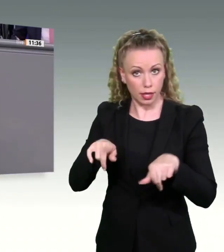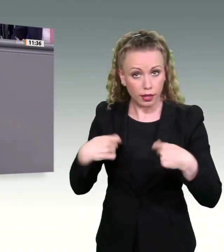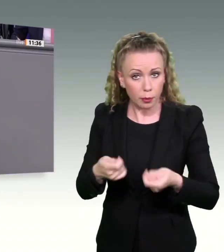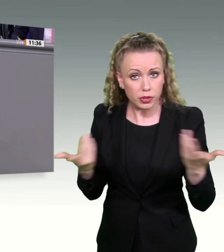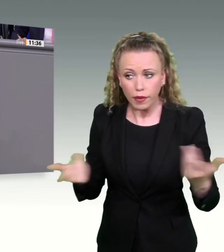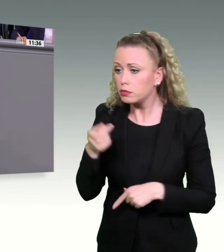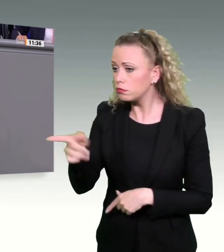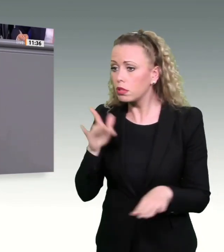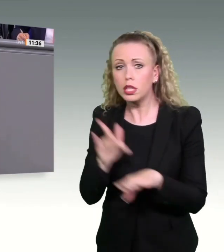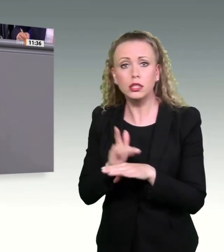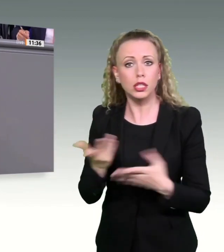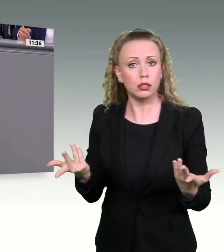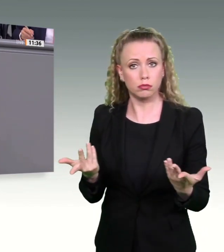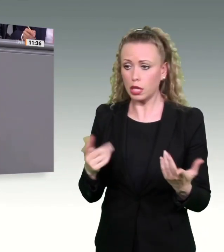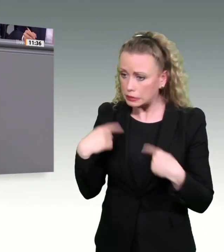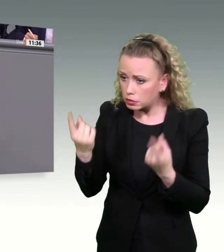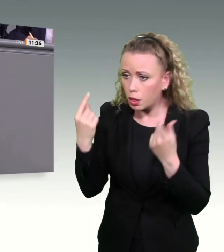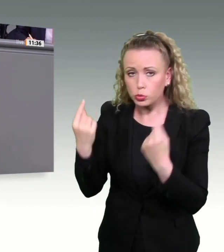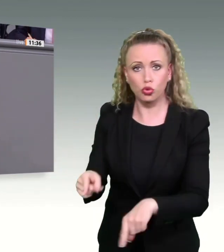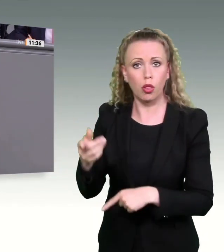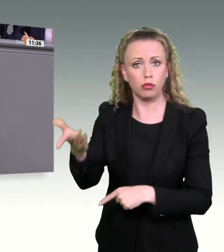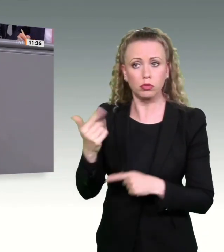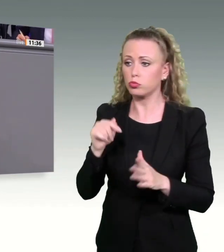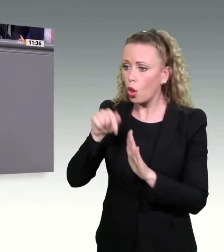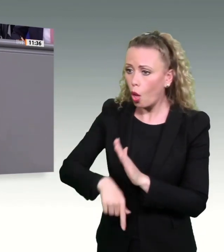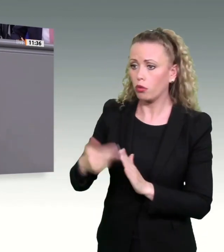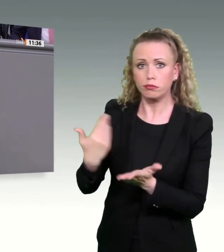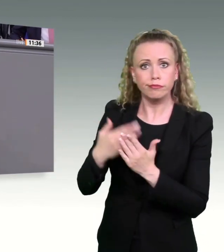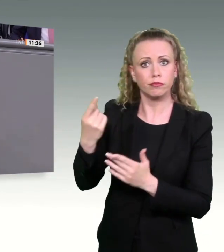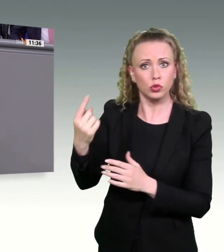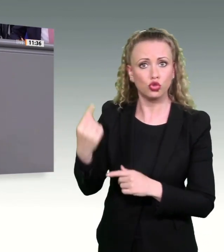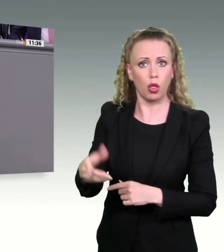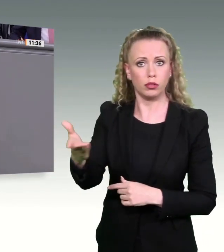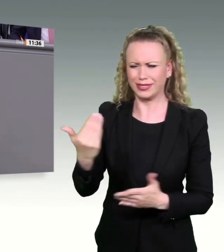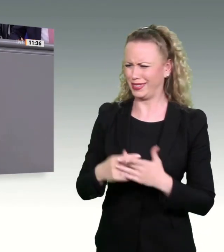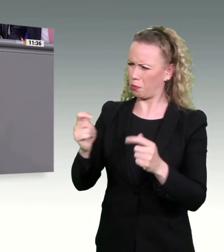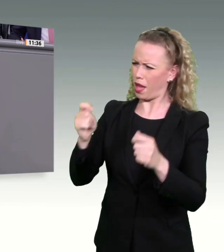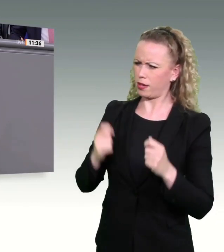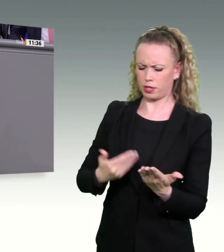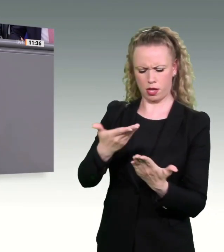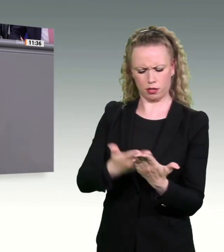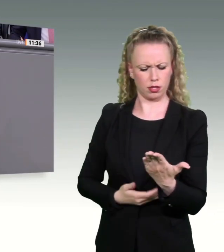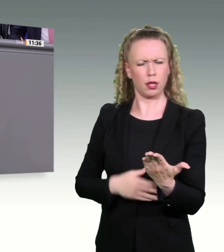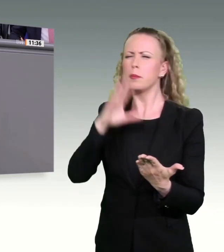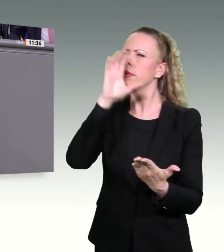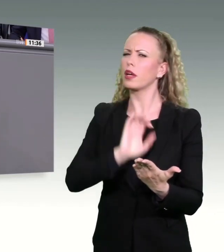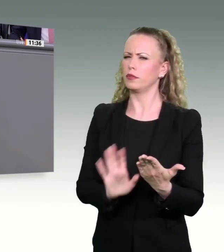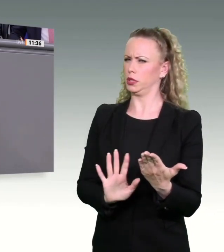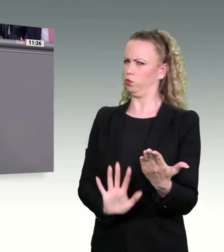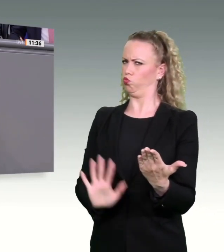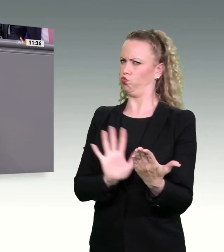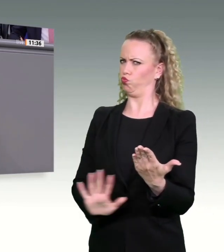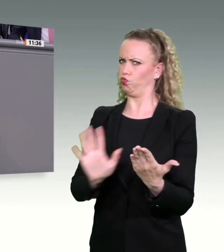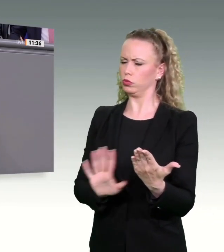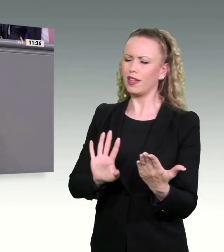bemängeln. Und deshalb sage ich, dieser Antrag, der ist nicht so ganz verständlich. Sie könnten zumindest mit ein wenig